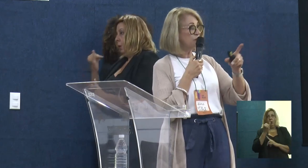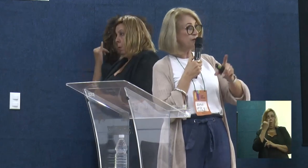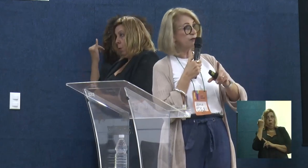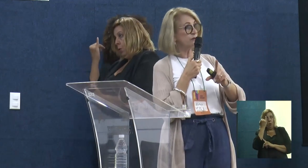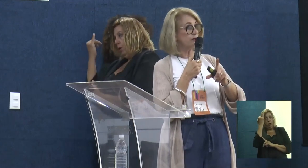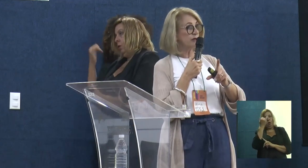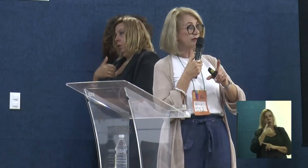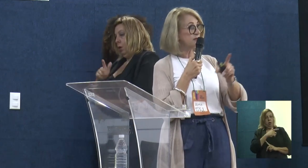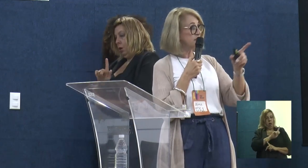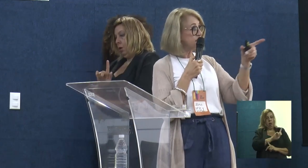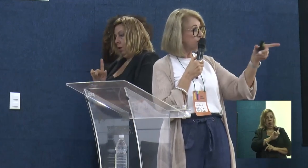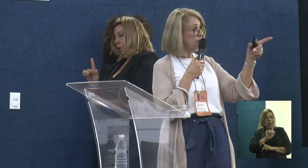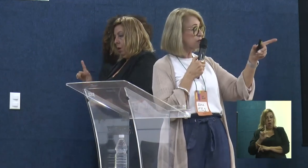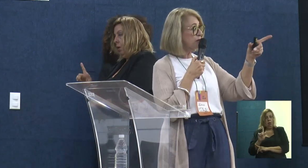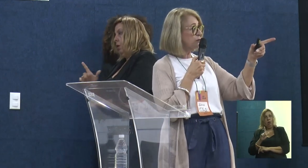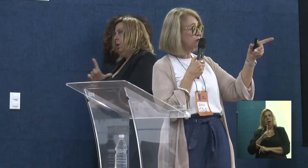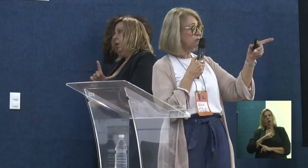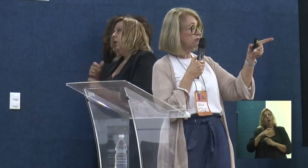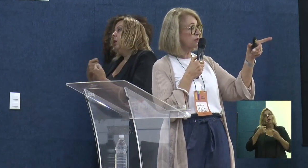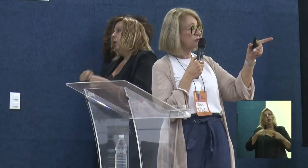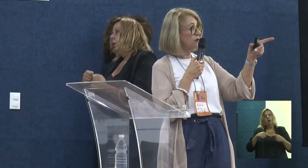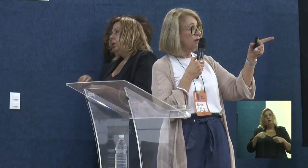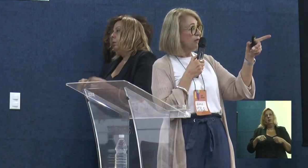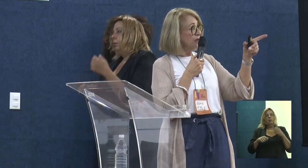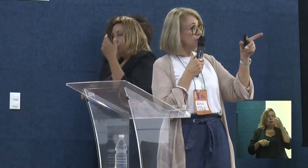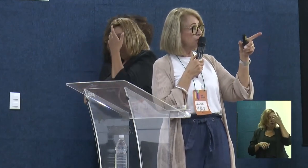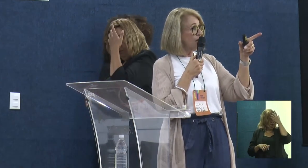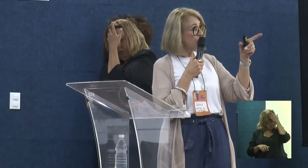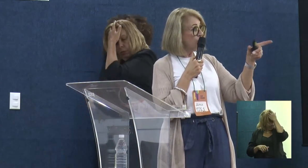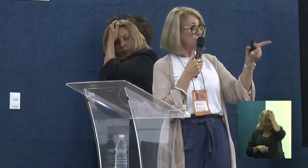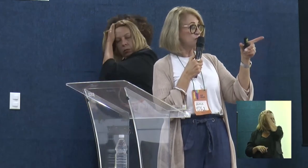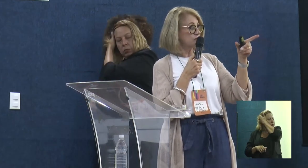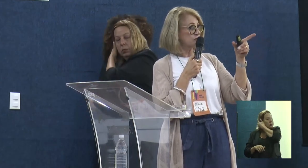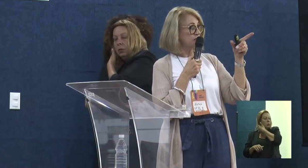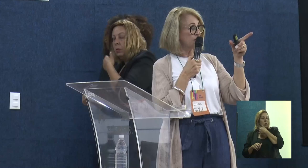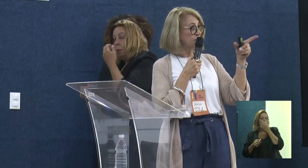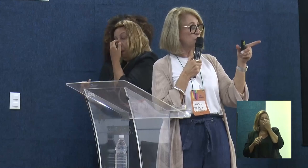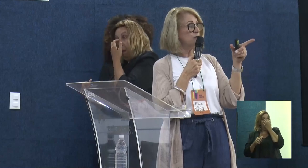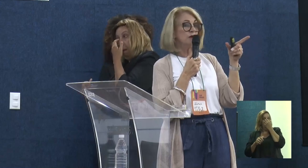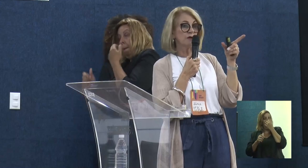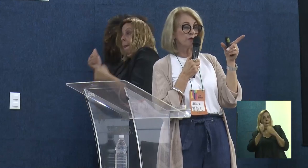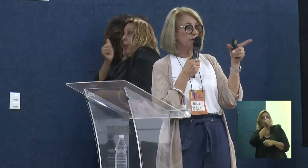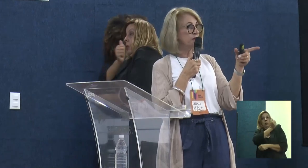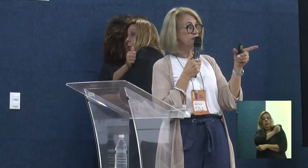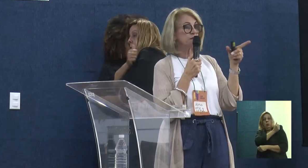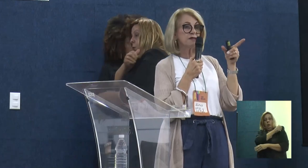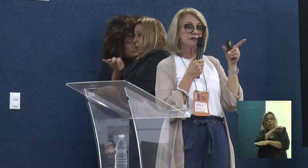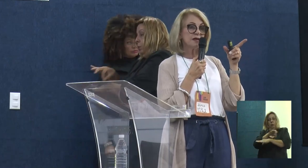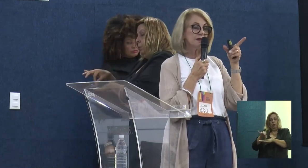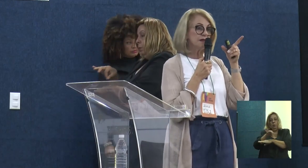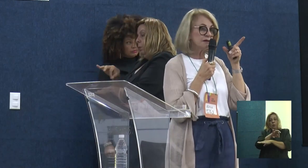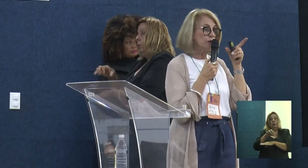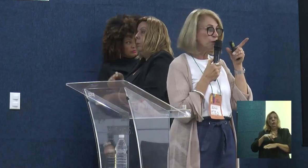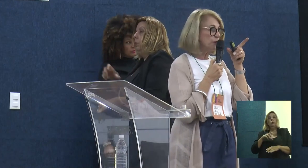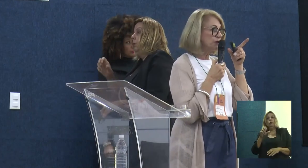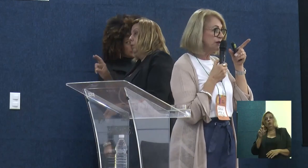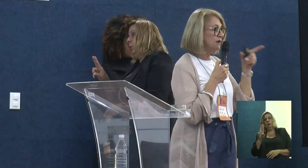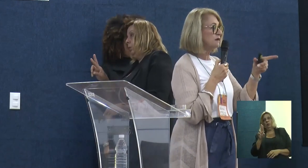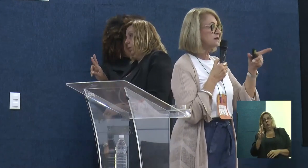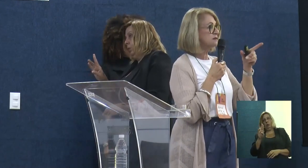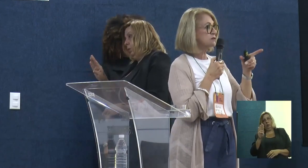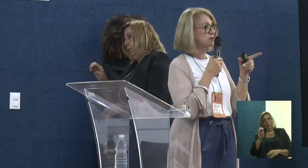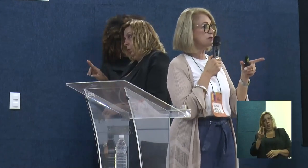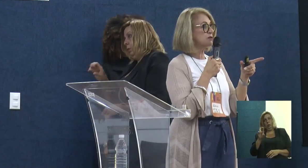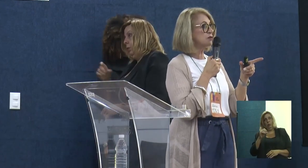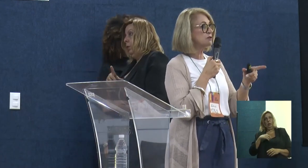entenda, eu estou falando da residência, mas eu acho que é importante isso aqui, que os alunos de arquitetura e urbanismo, eles têm que entender o